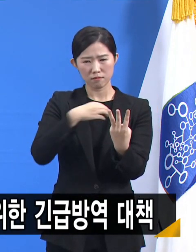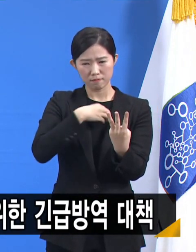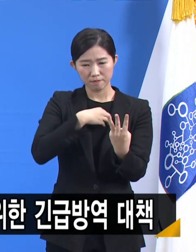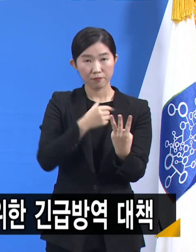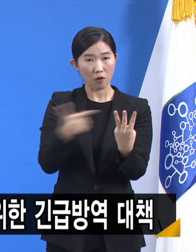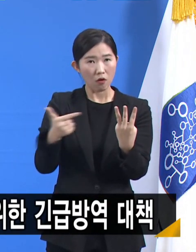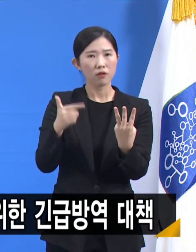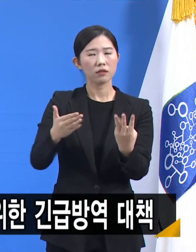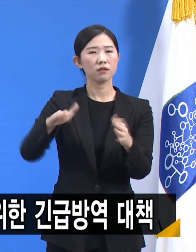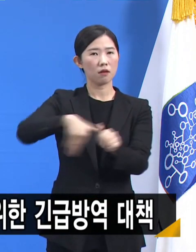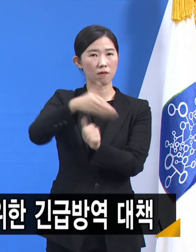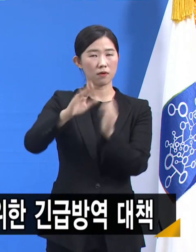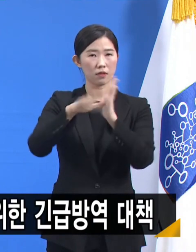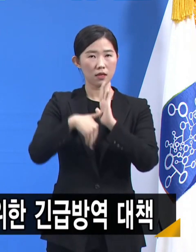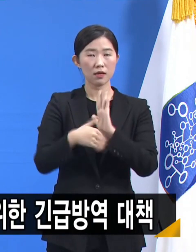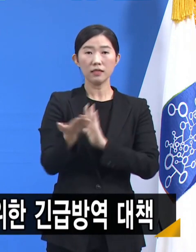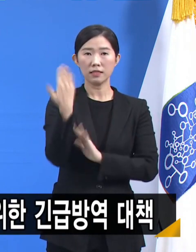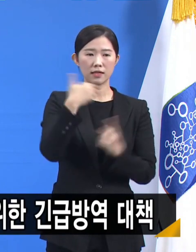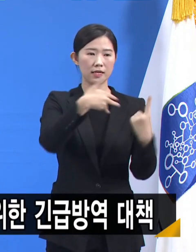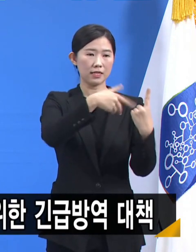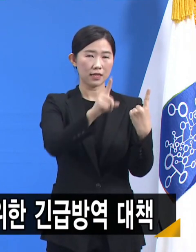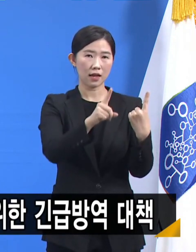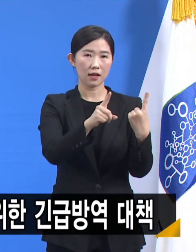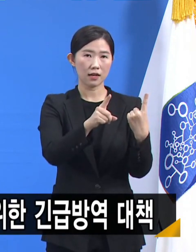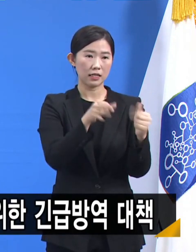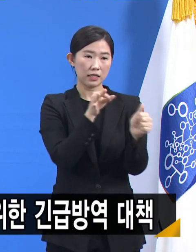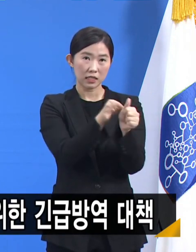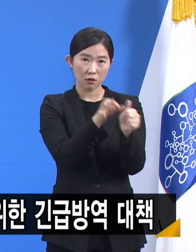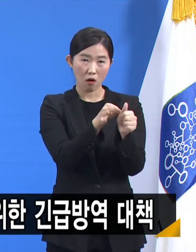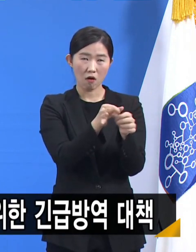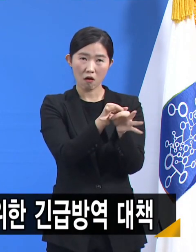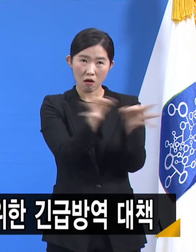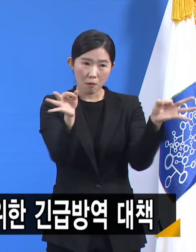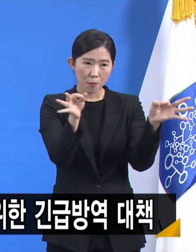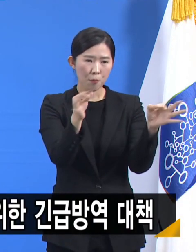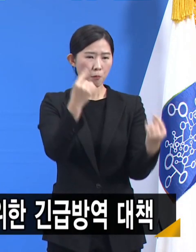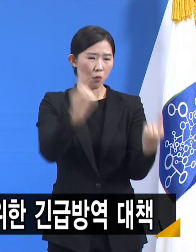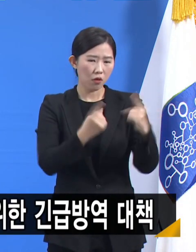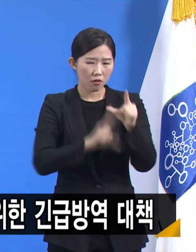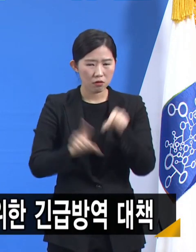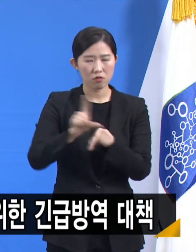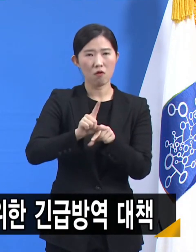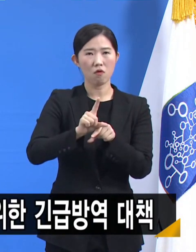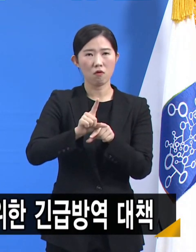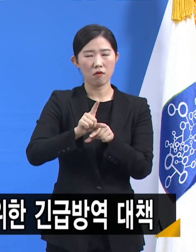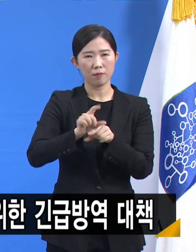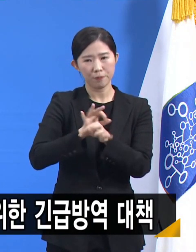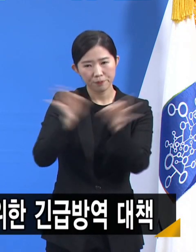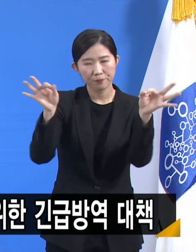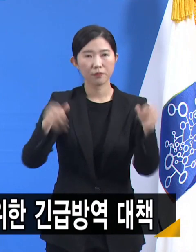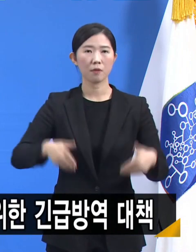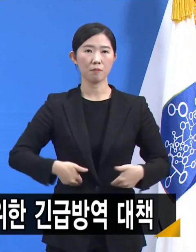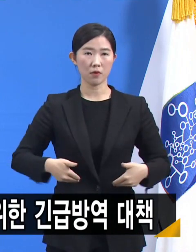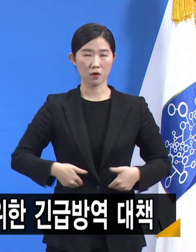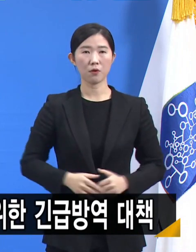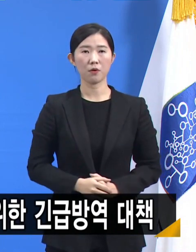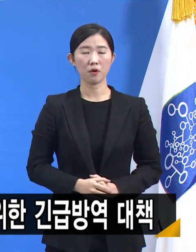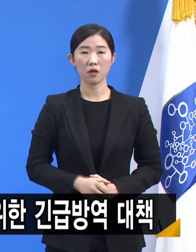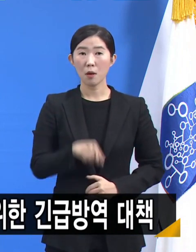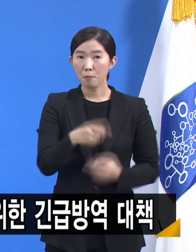지난 1차 재난지원금을 뛰어넘는 지원이 반드시 필요하고 그 방법은